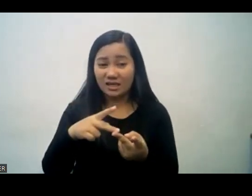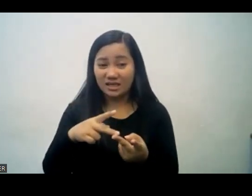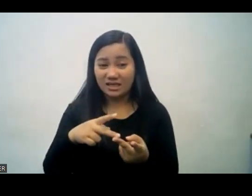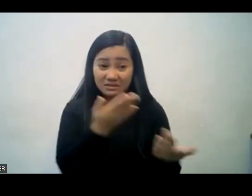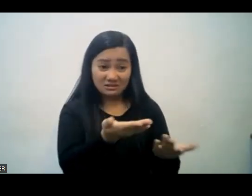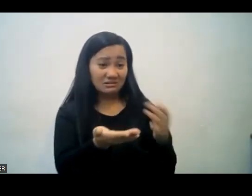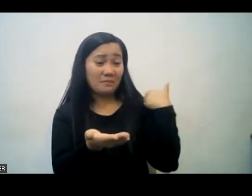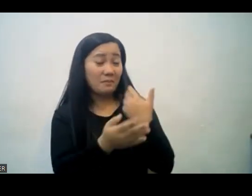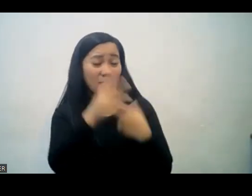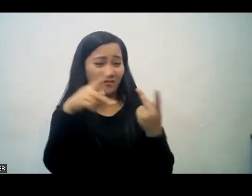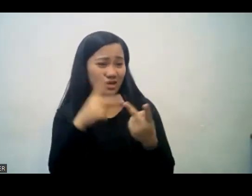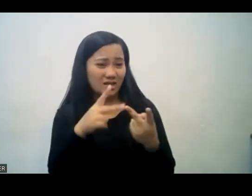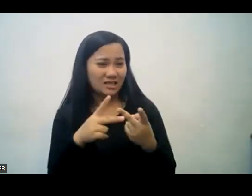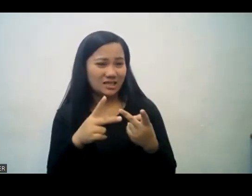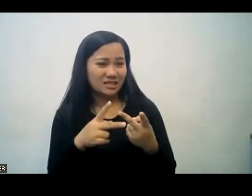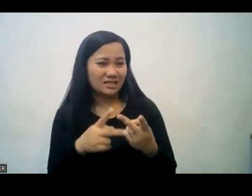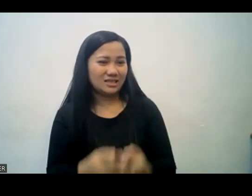pa sakdal o perfecto.